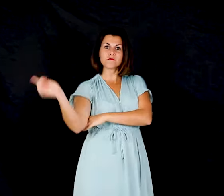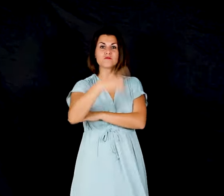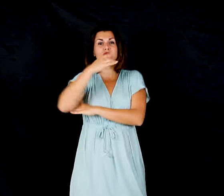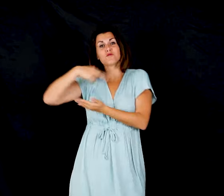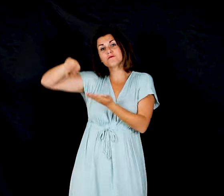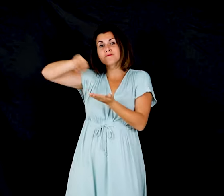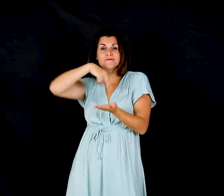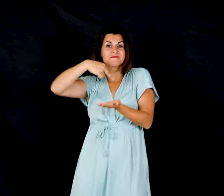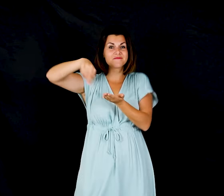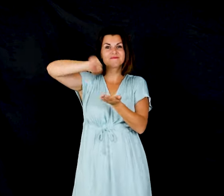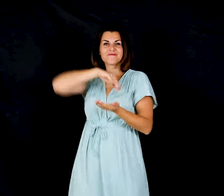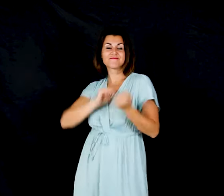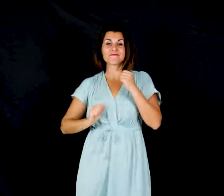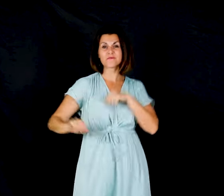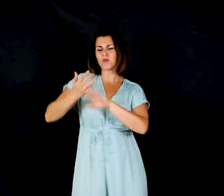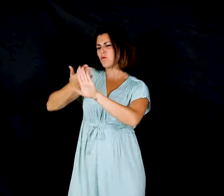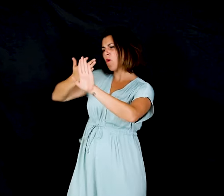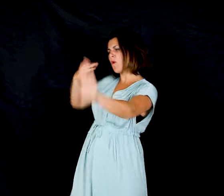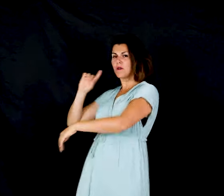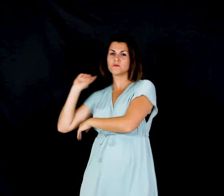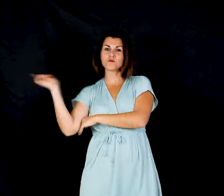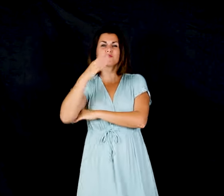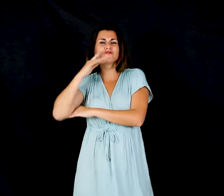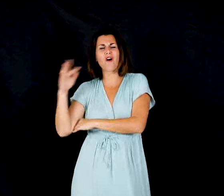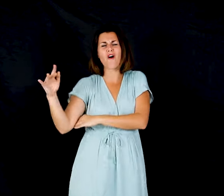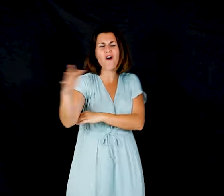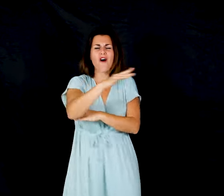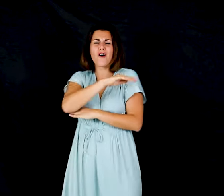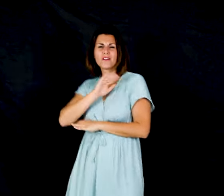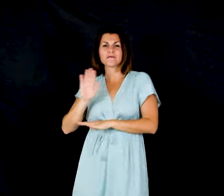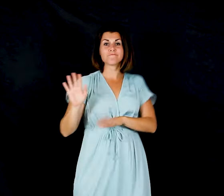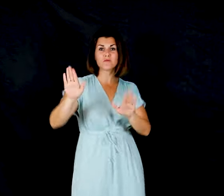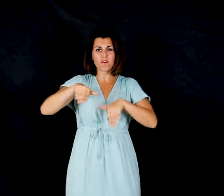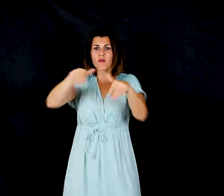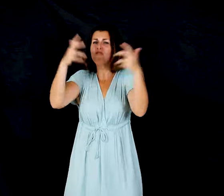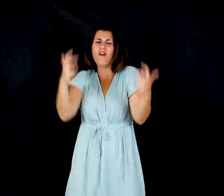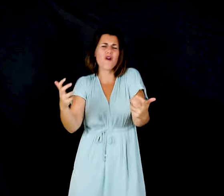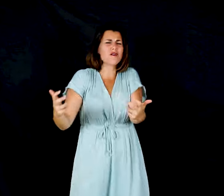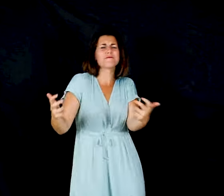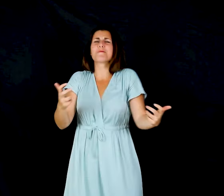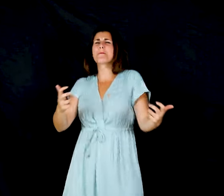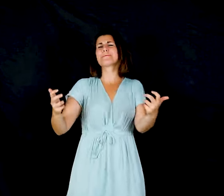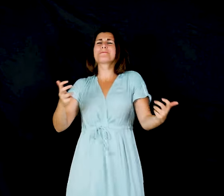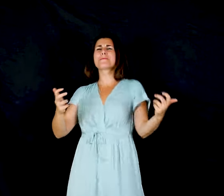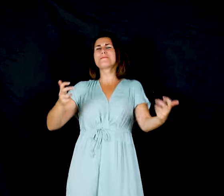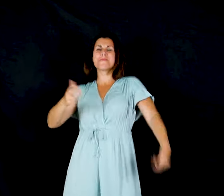a dansé On a chanté On voulait continuer